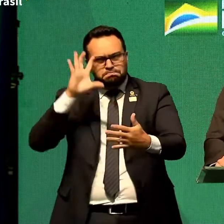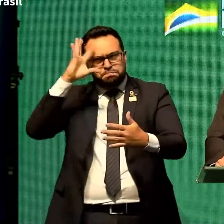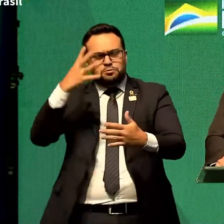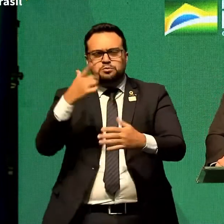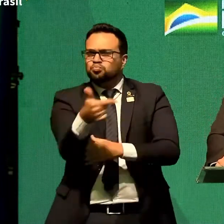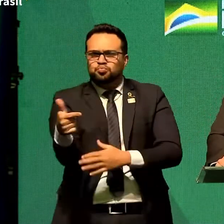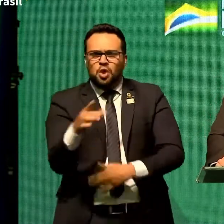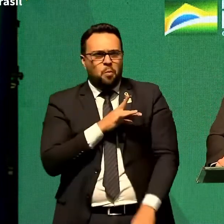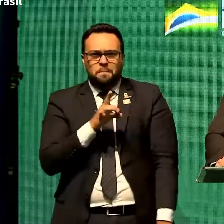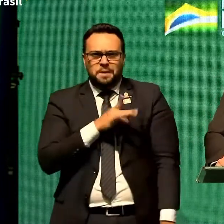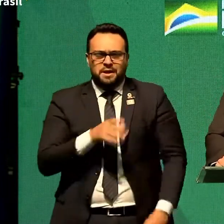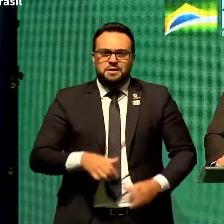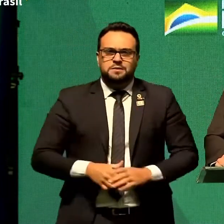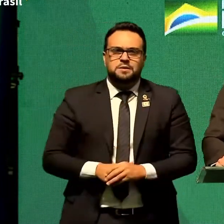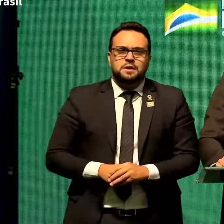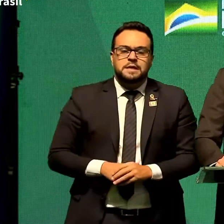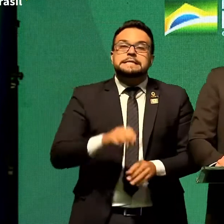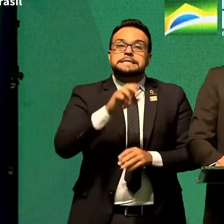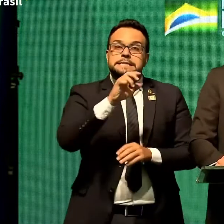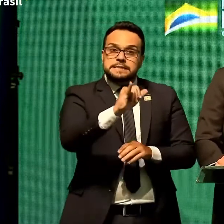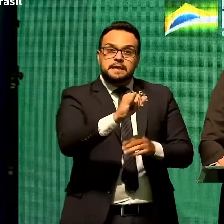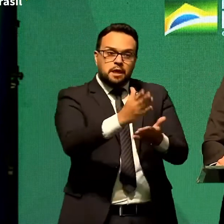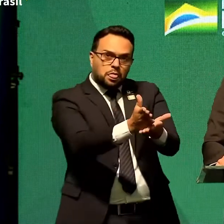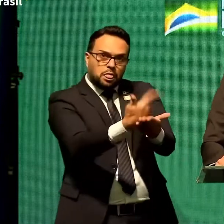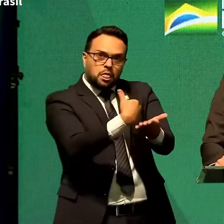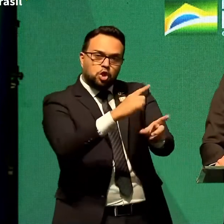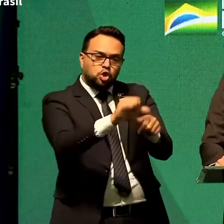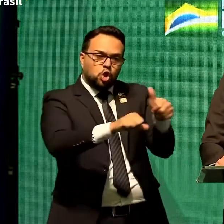Até mesmo quando tiver que trocar algum ministro.